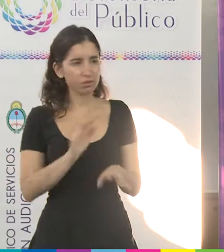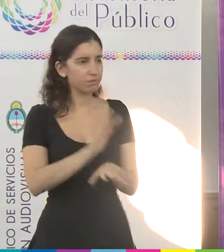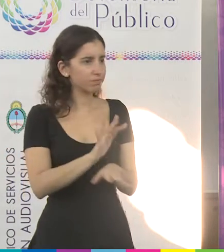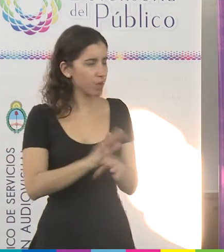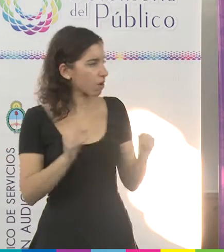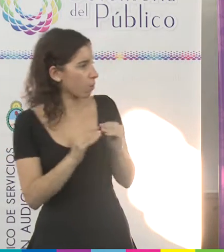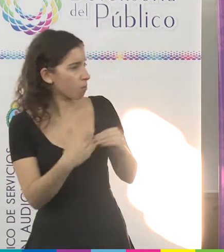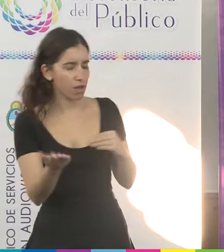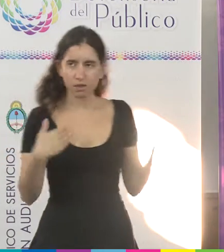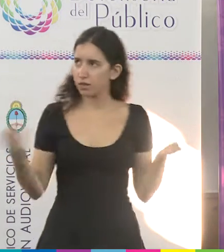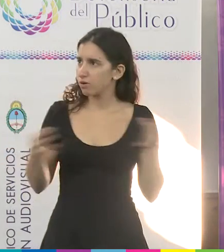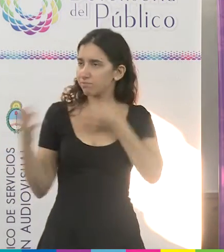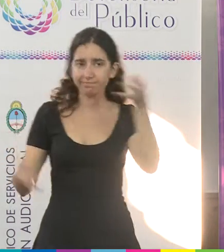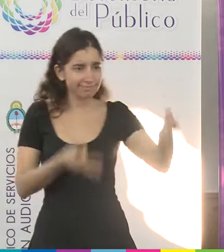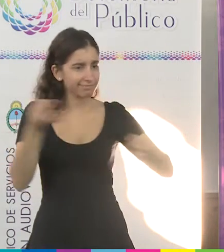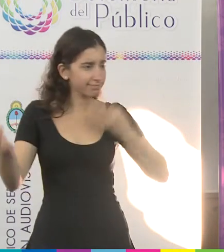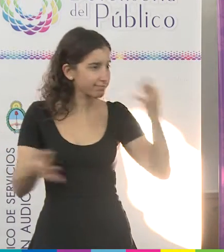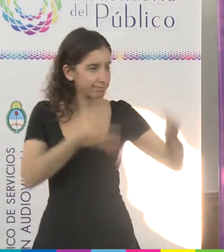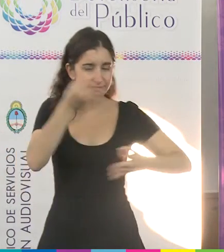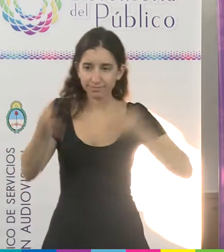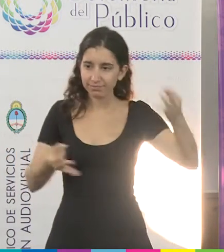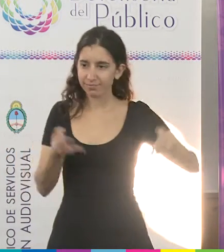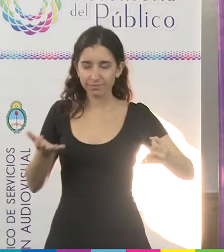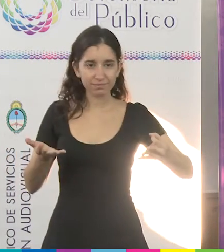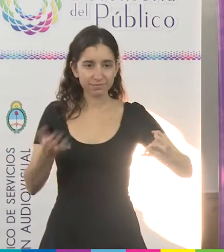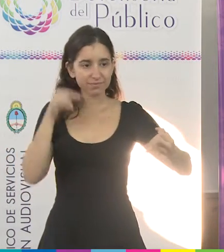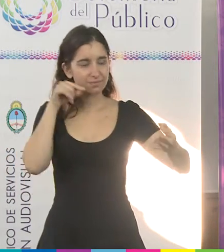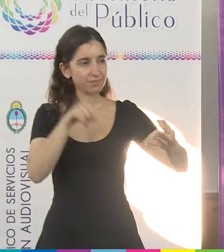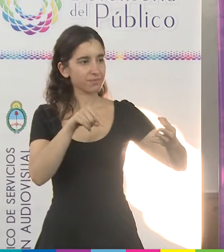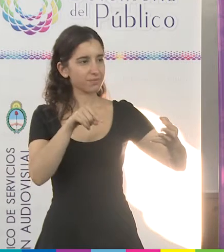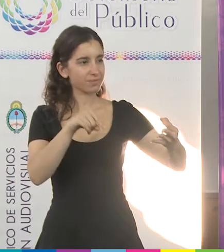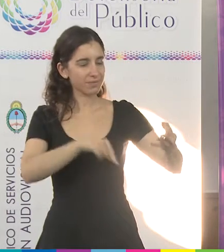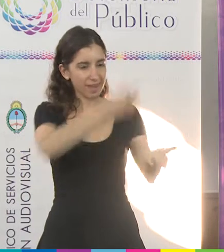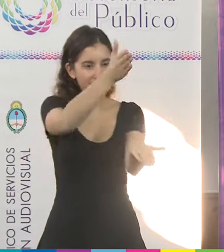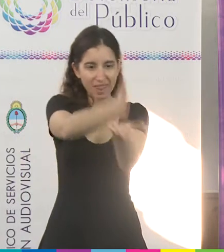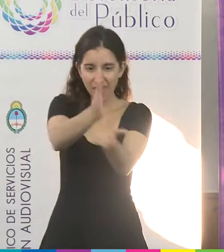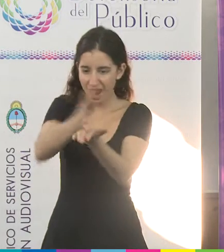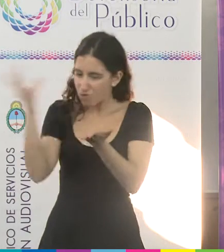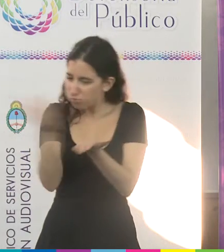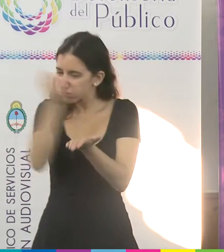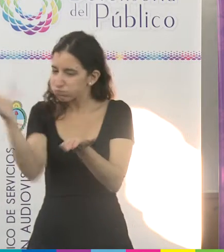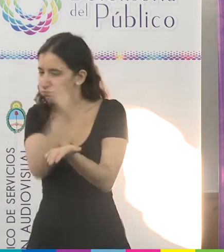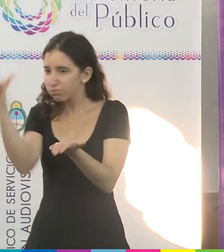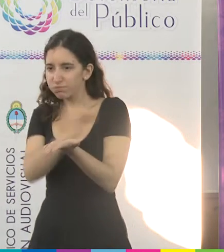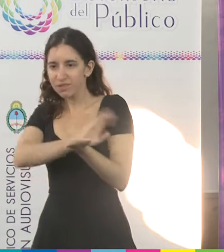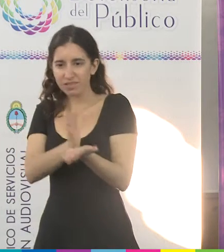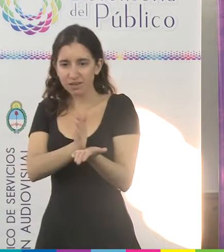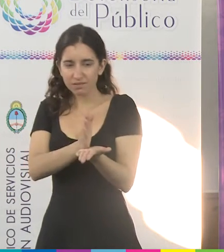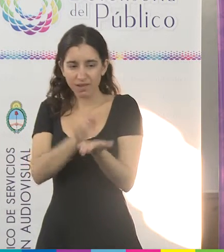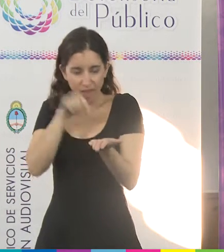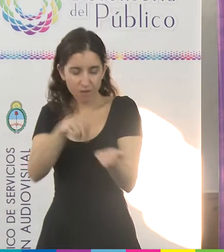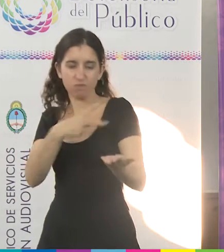los compañeros y en defensa de derechos adquiridos en estos últimos años.